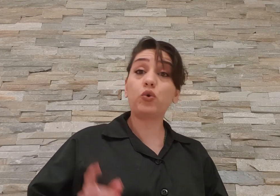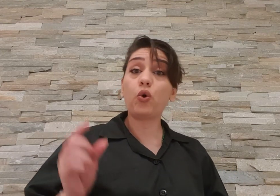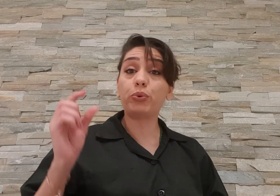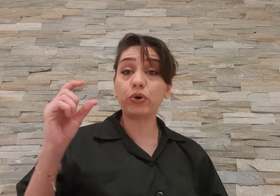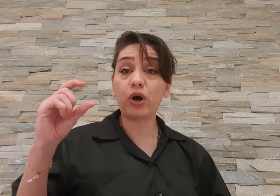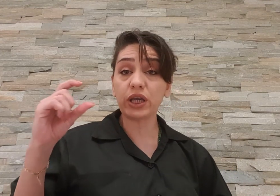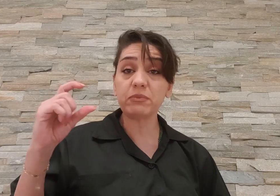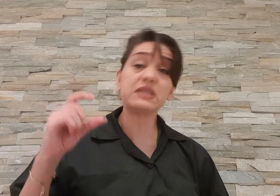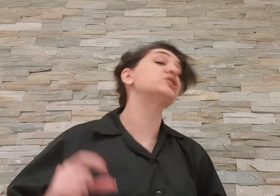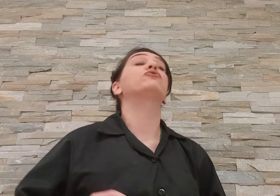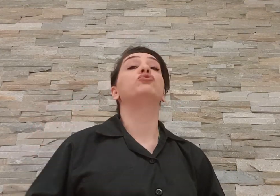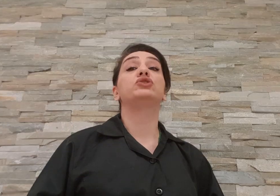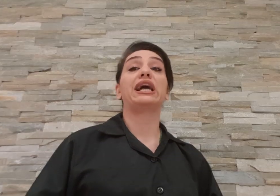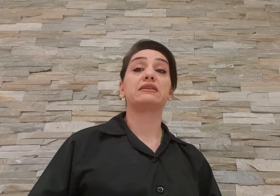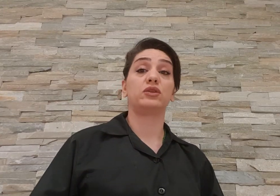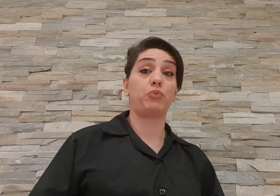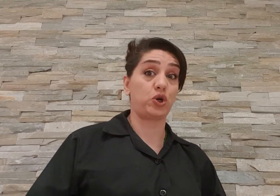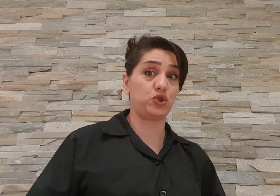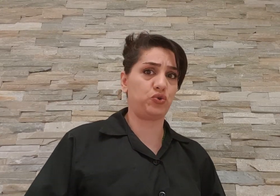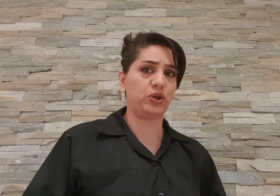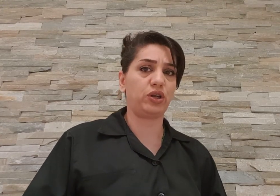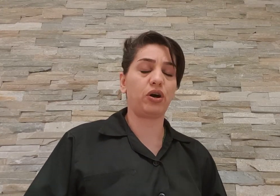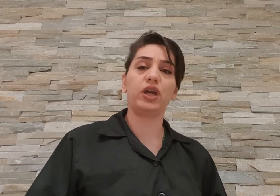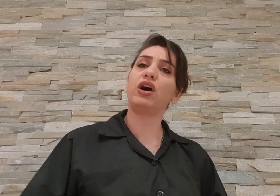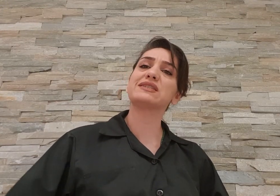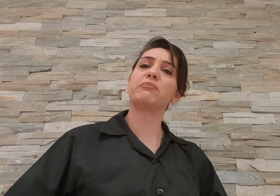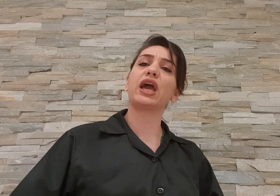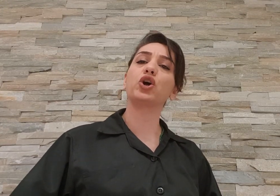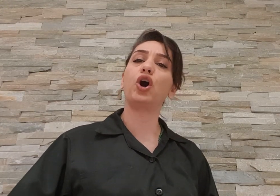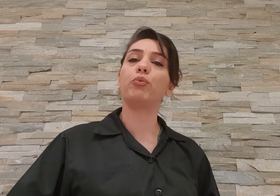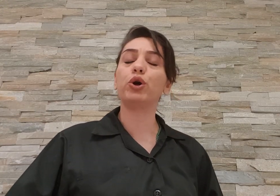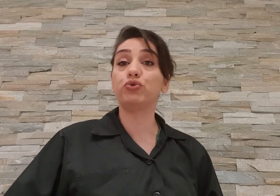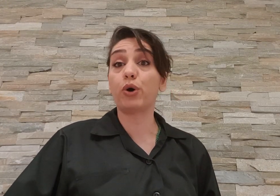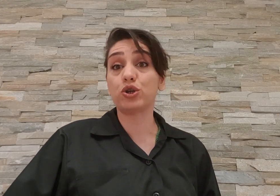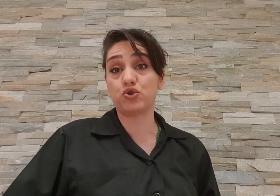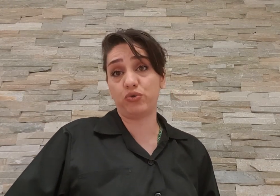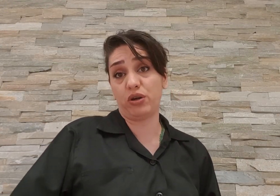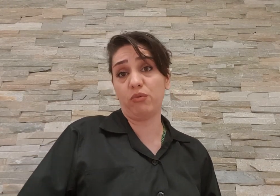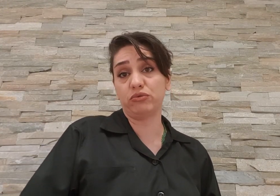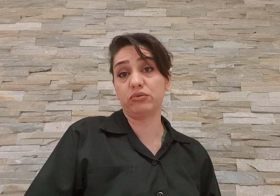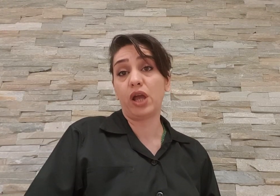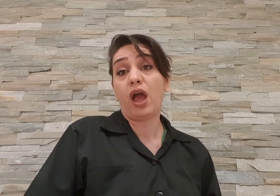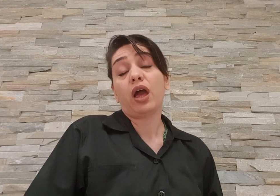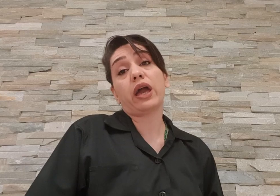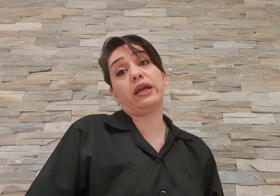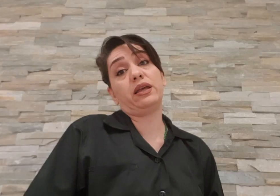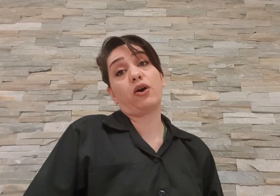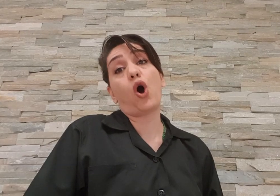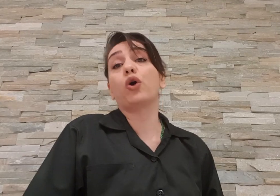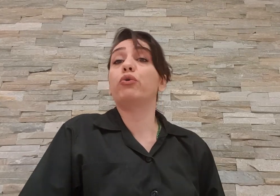گوپرو ها که میذاشتن تو جلسات بازجویه اینا اینا خواستن بگن که آقا ما تو بازجویه همون خیلی آقا و